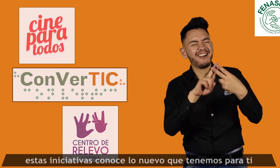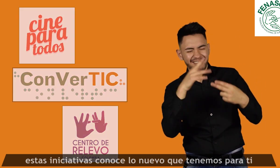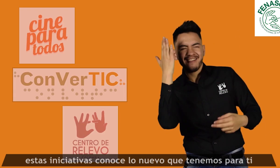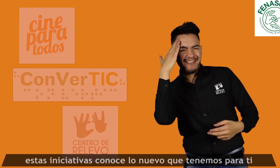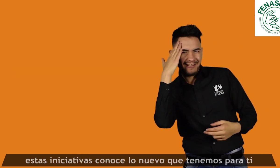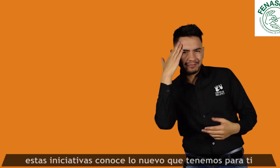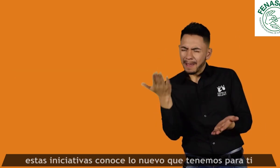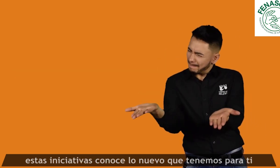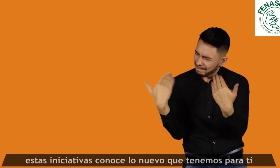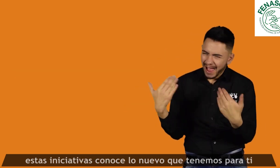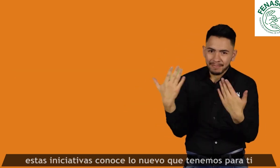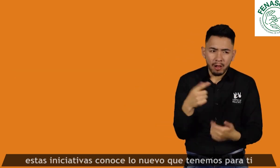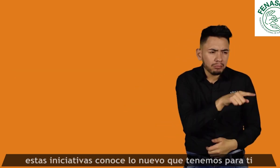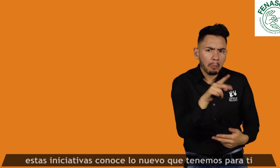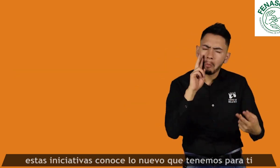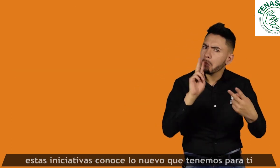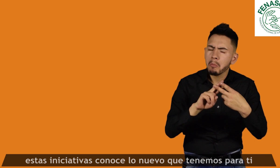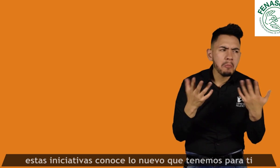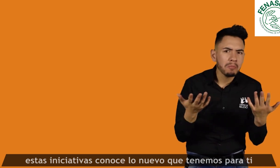estas iniciativas, conoce lo nuevo que tenemos para ti.